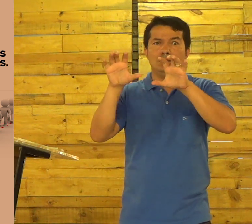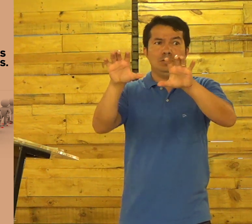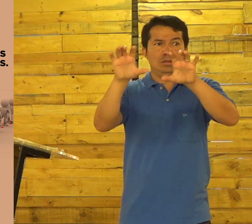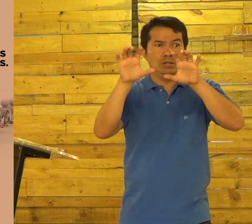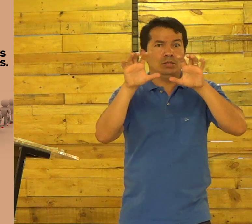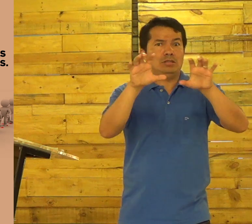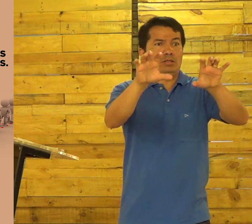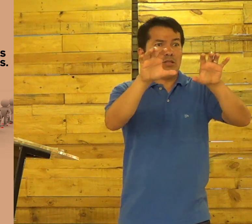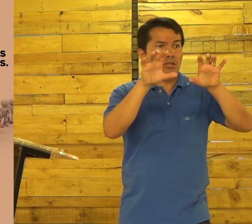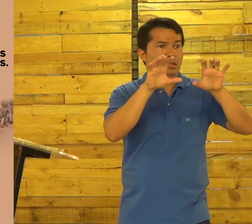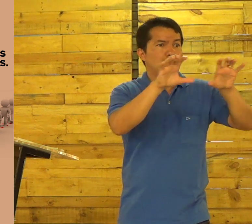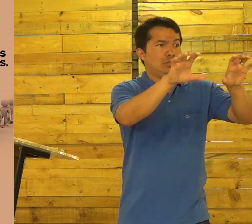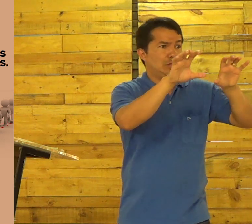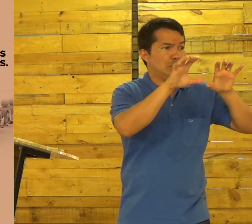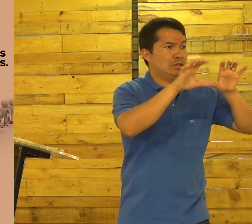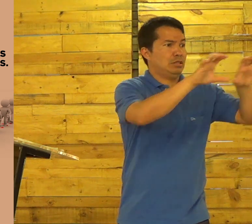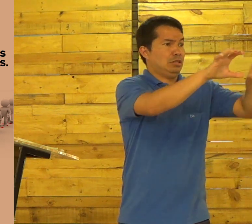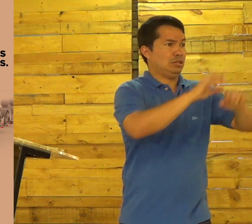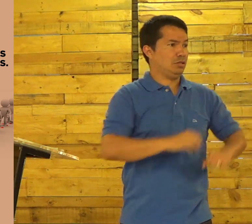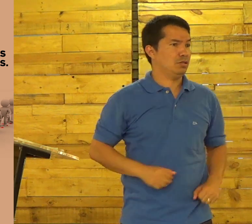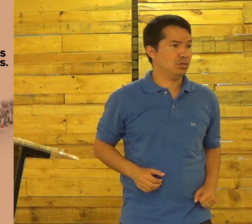E influenciaram